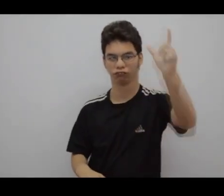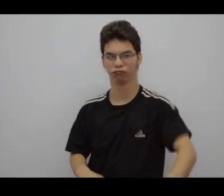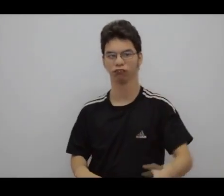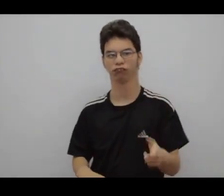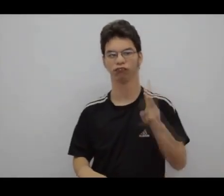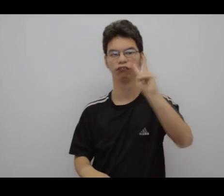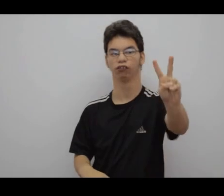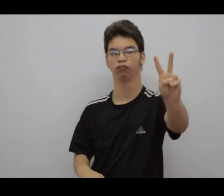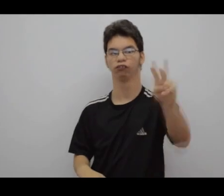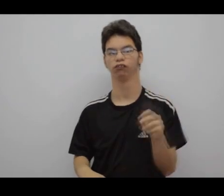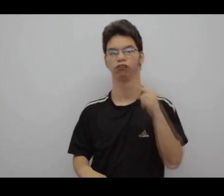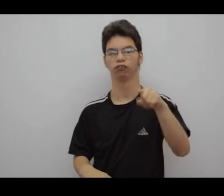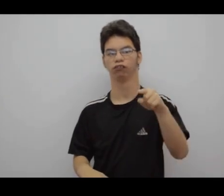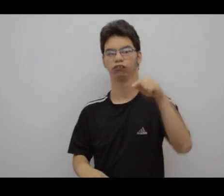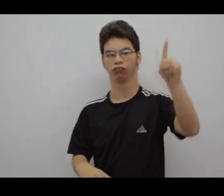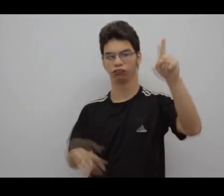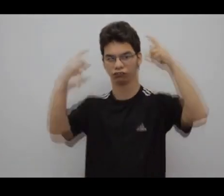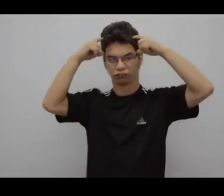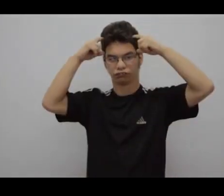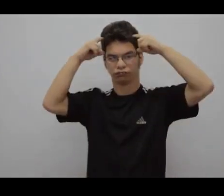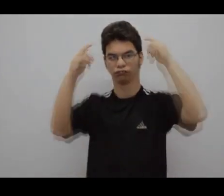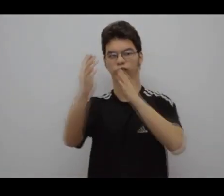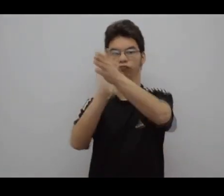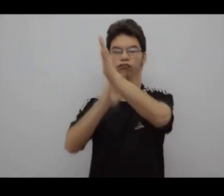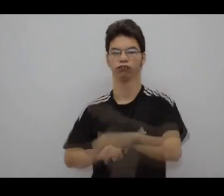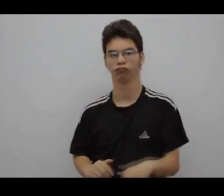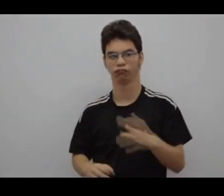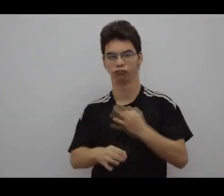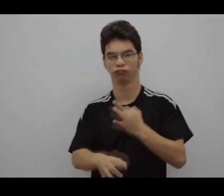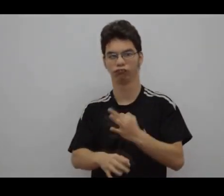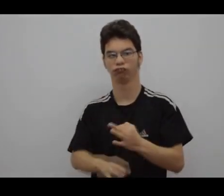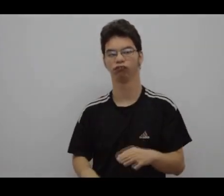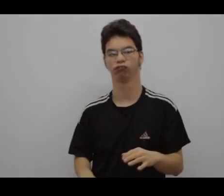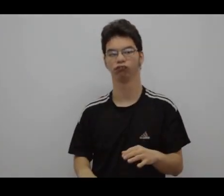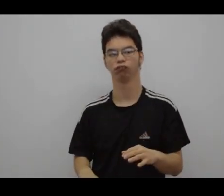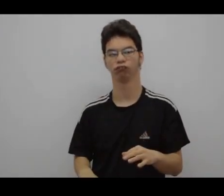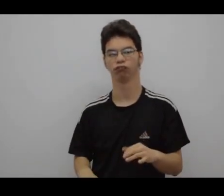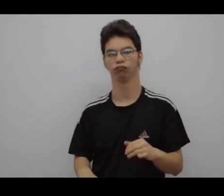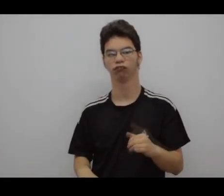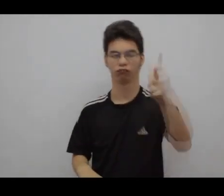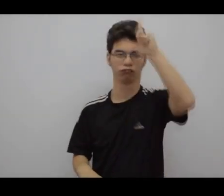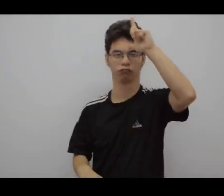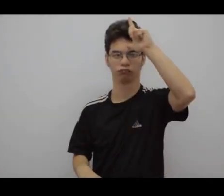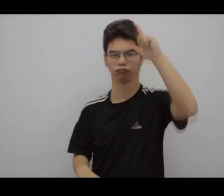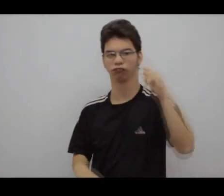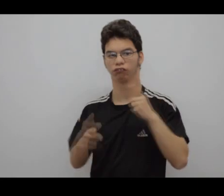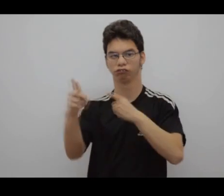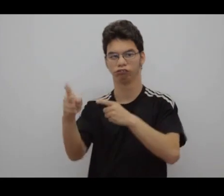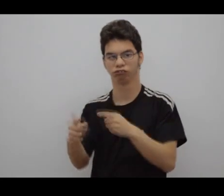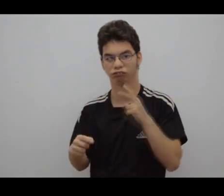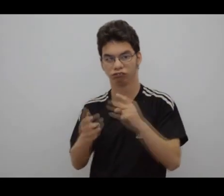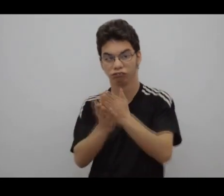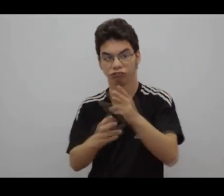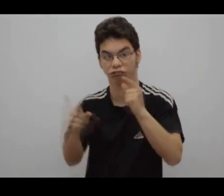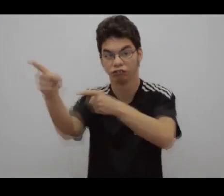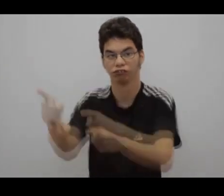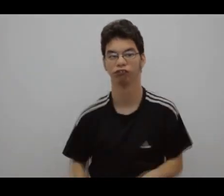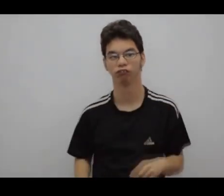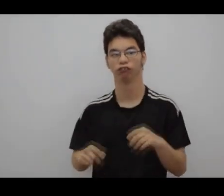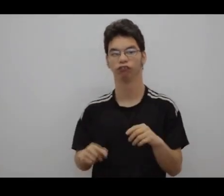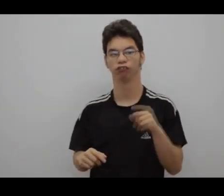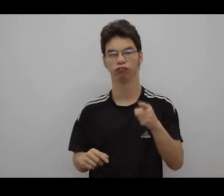Hay una persona que lo ve cuando sale de ese sitio, hay un oficial en la policía que estaba siguiendo estos casos, que